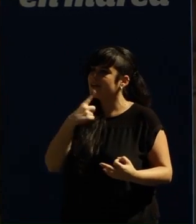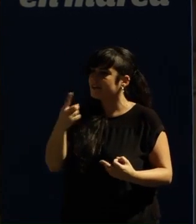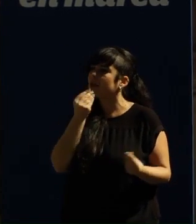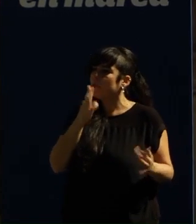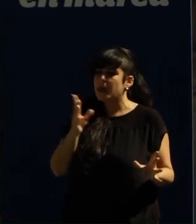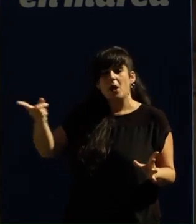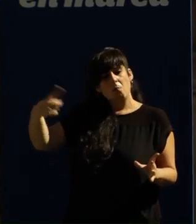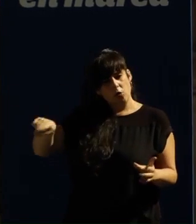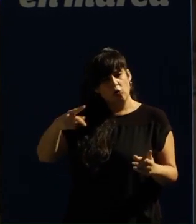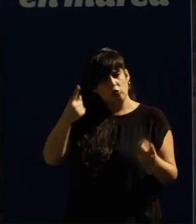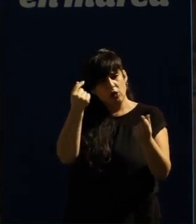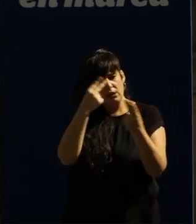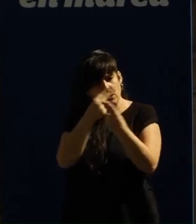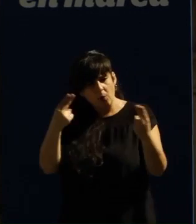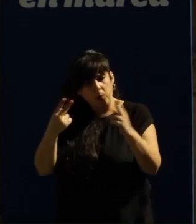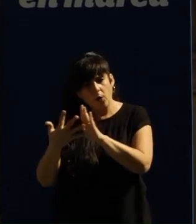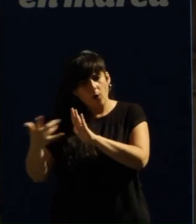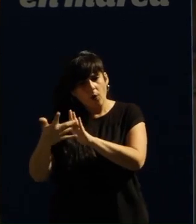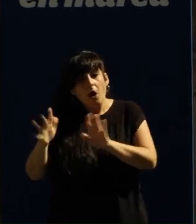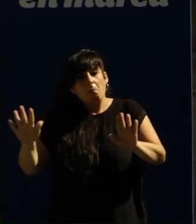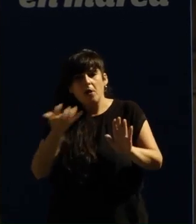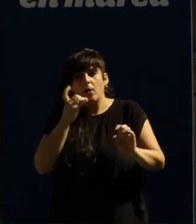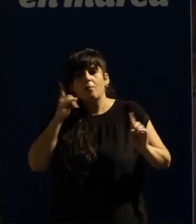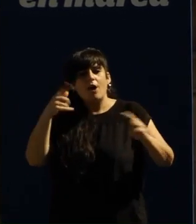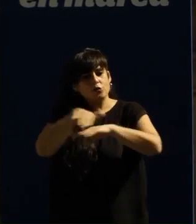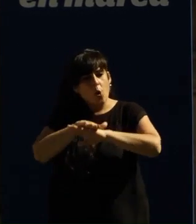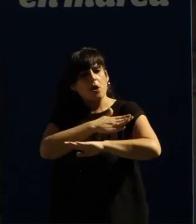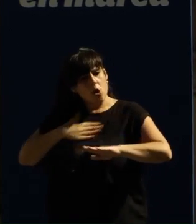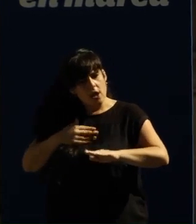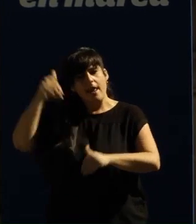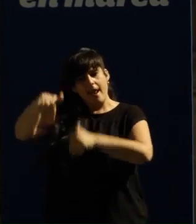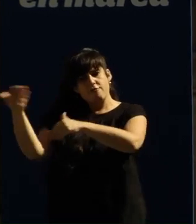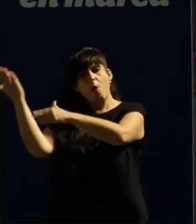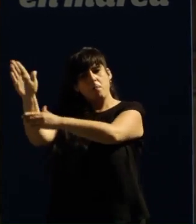seguir expoliando o público pero se queredes gobernar vos vades a ter que presentar a unhas eleccións